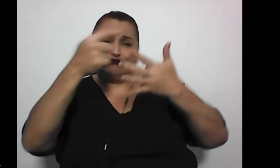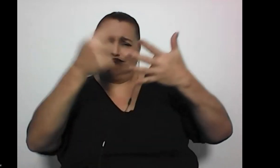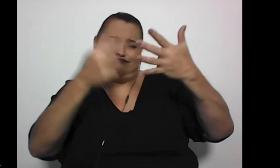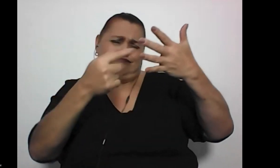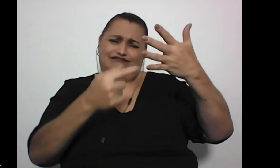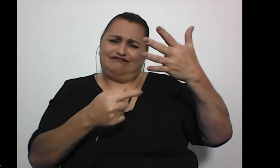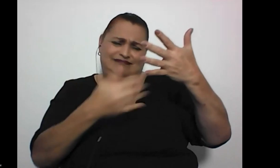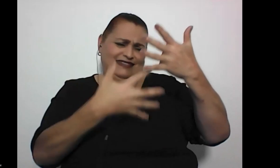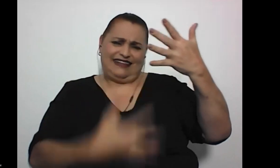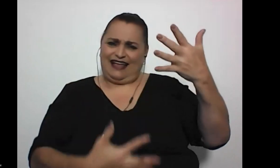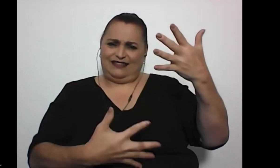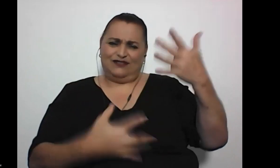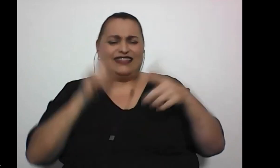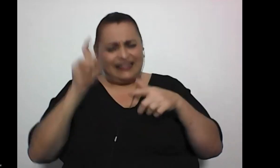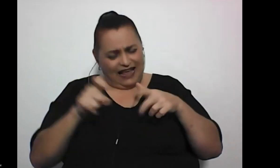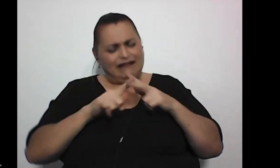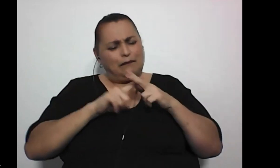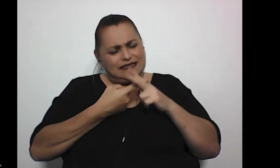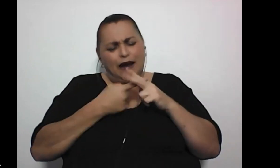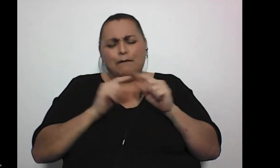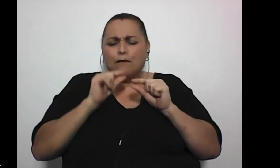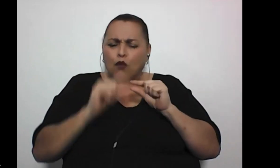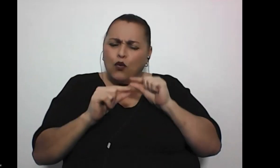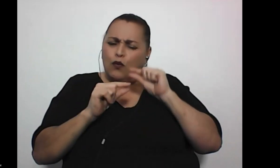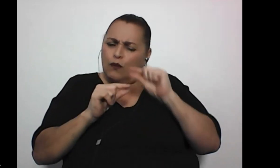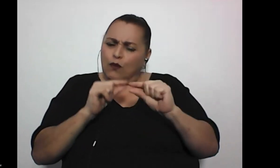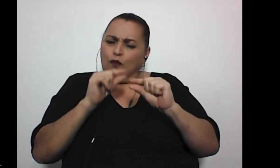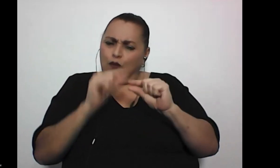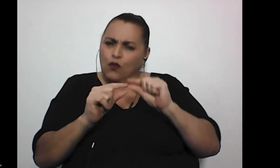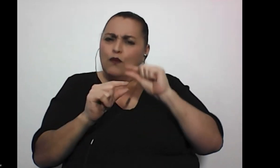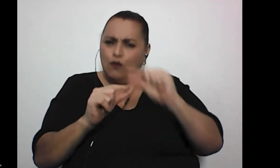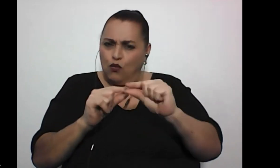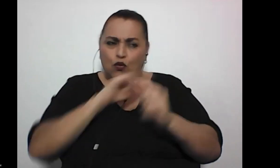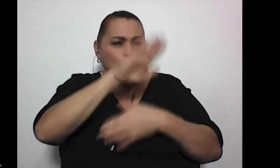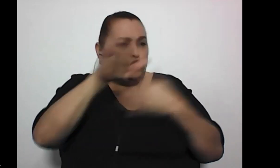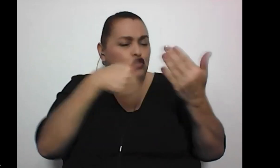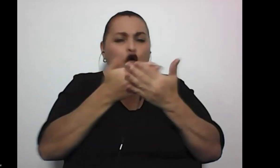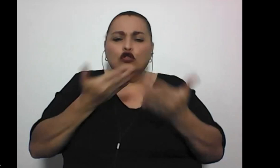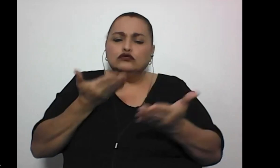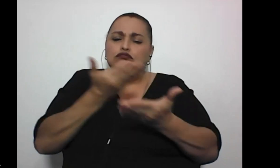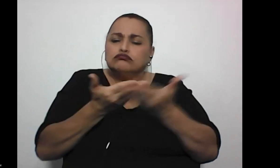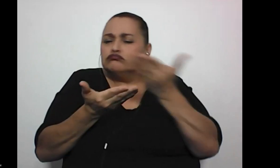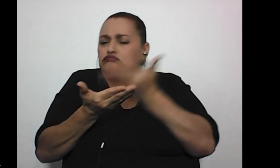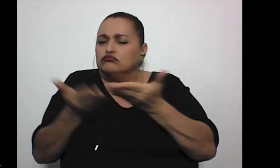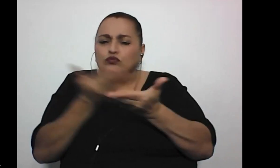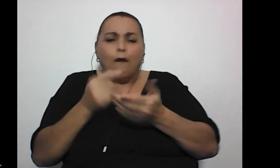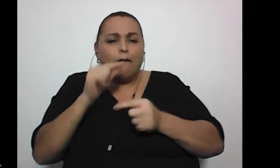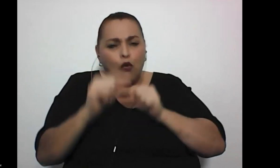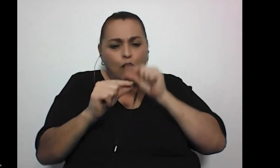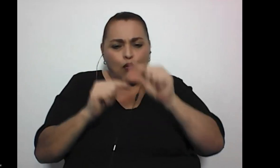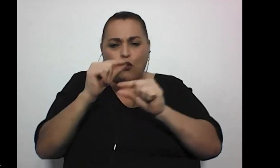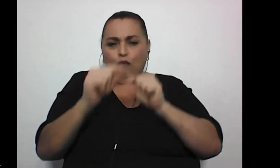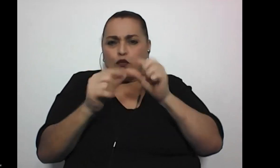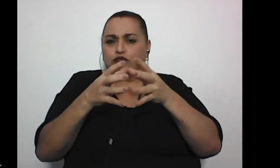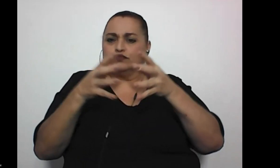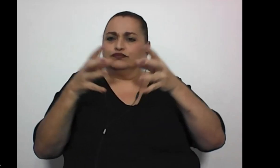empezar por granito de arena creo yo, ¿verdad? Que todos empecemos, tratemos de poquito en poquito ir generando